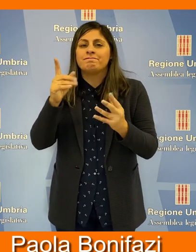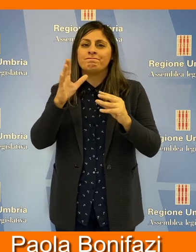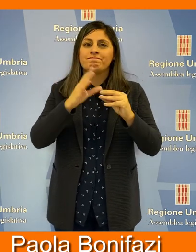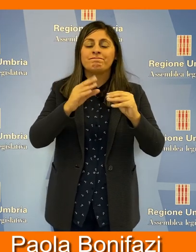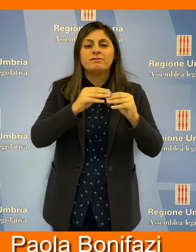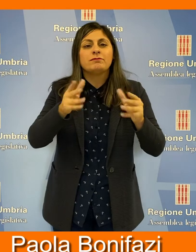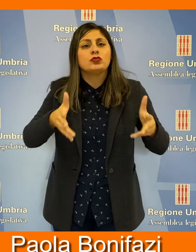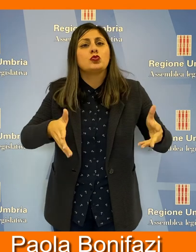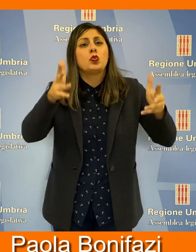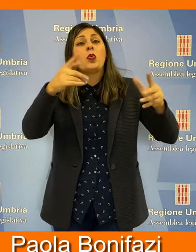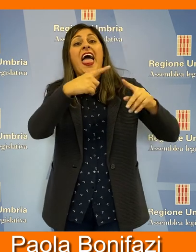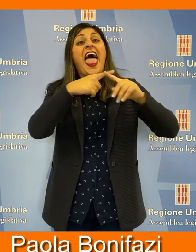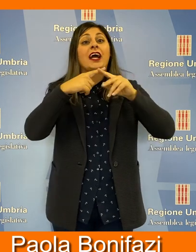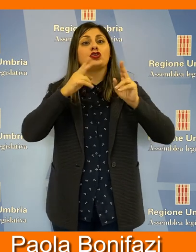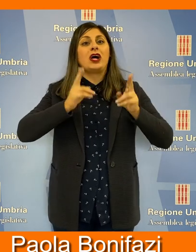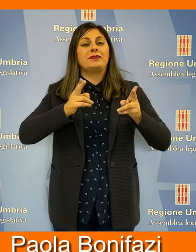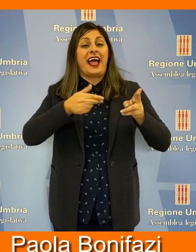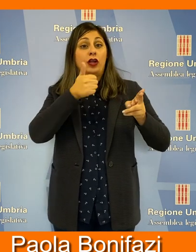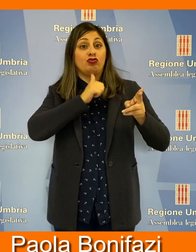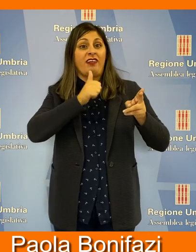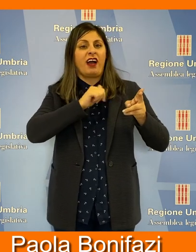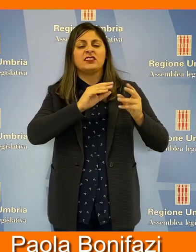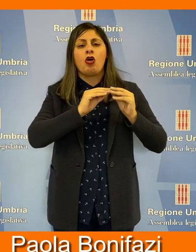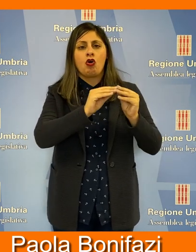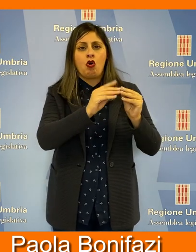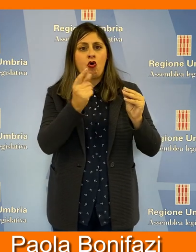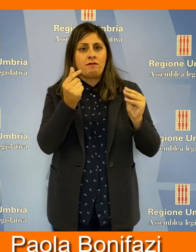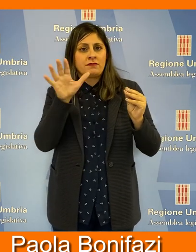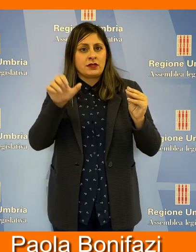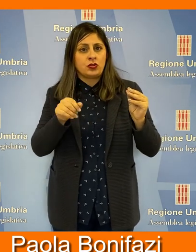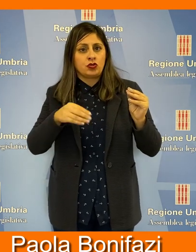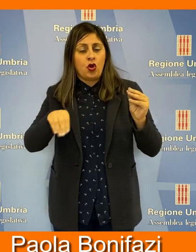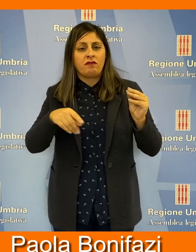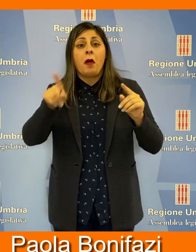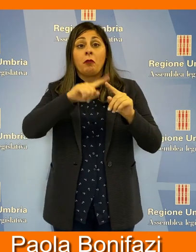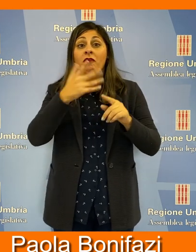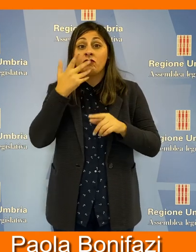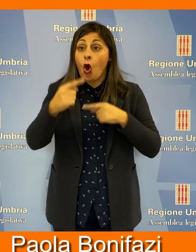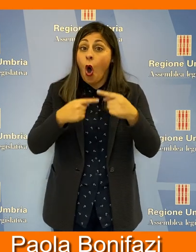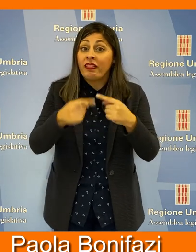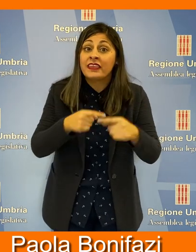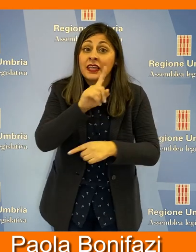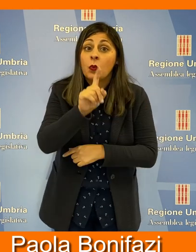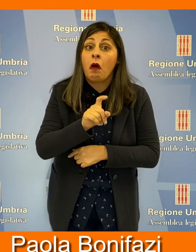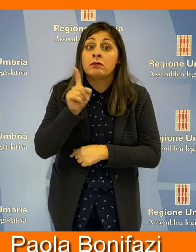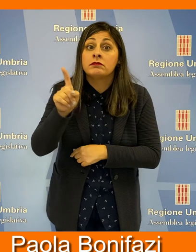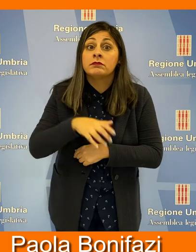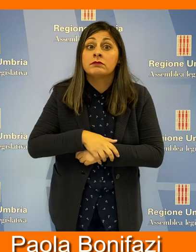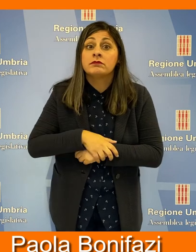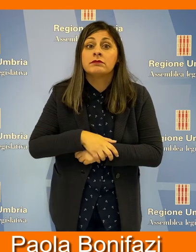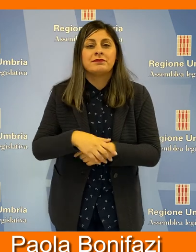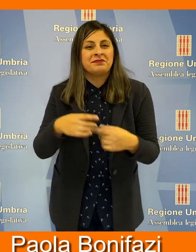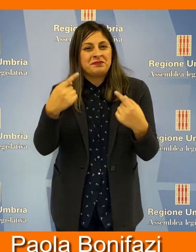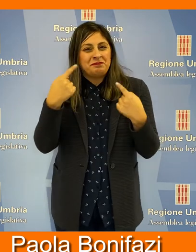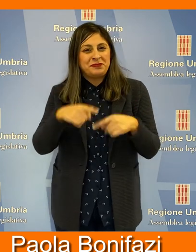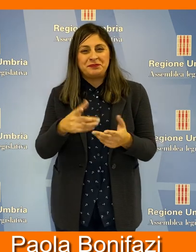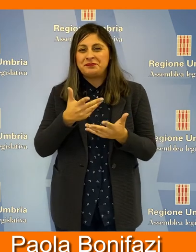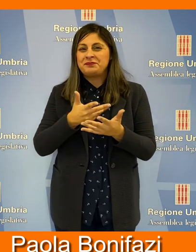struttura dell'ex ospedale di Città di Castello e soprattutto se intenda ancora farlo. Ed anche per questa edizione è